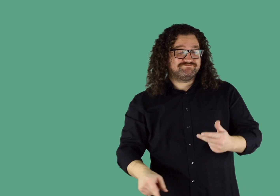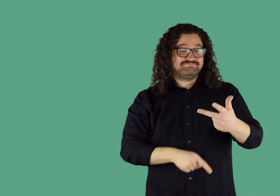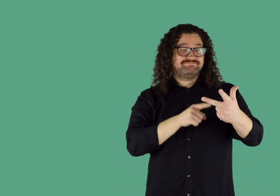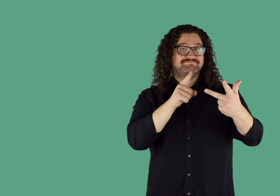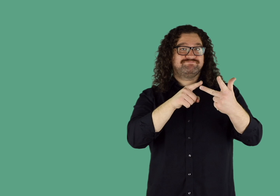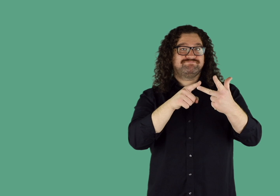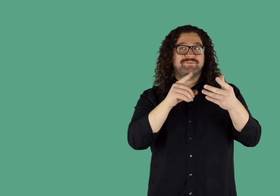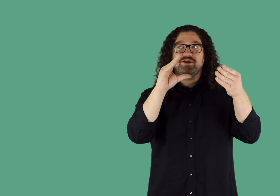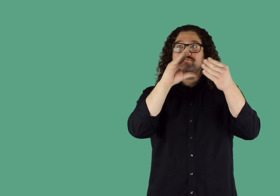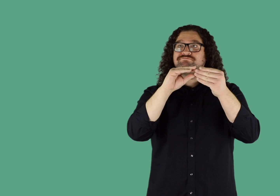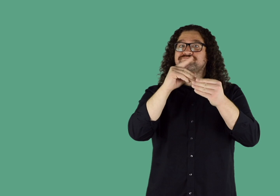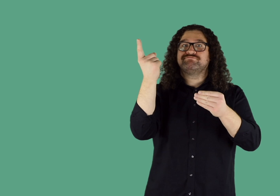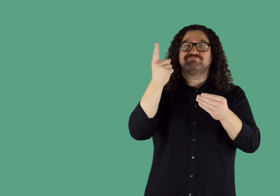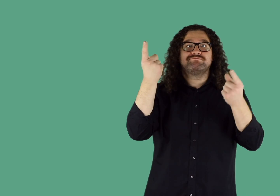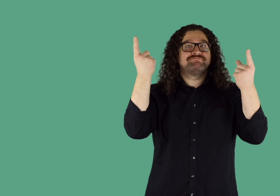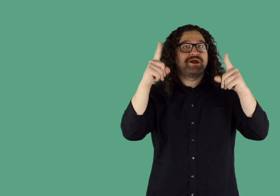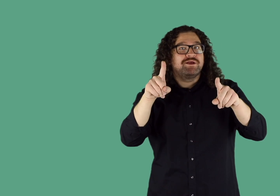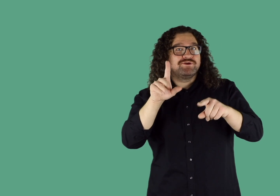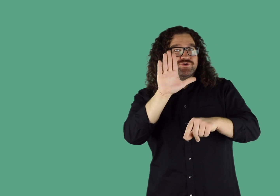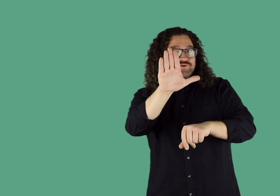contando un cuento o una historia.